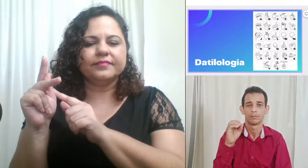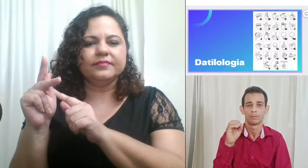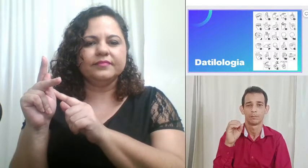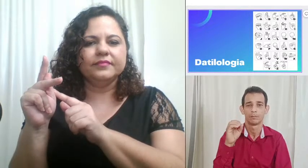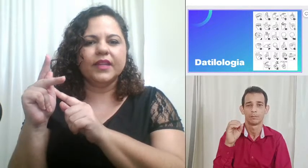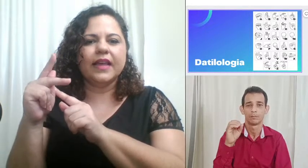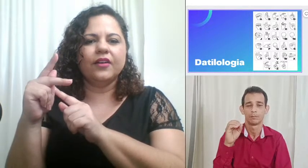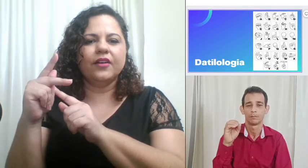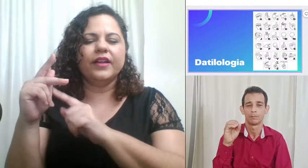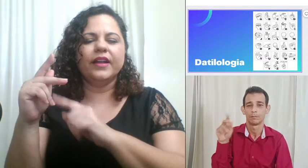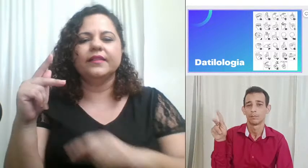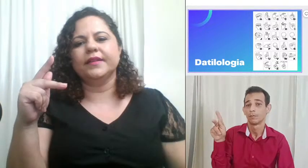e agora a letra P